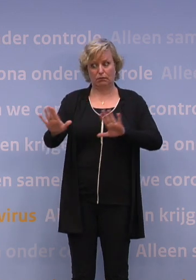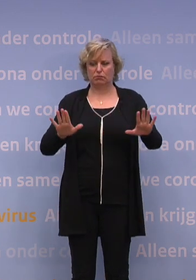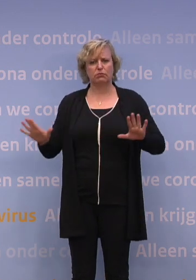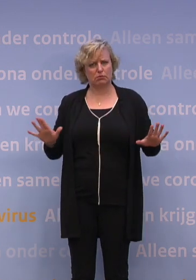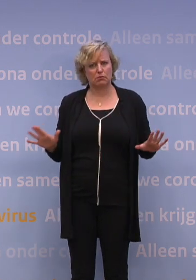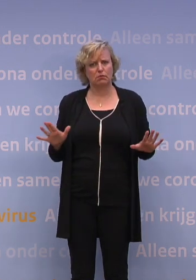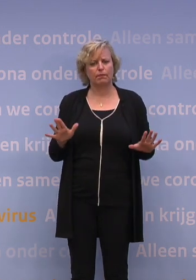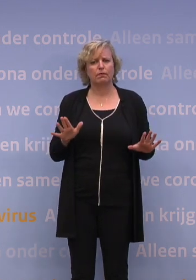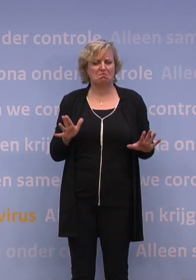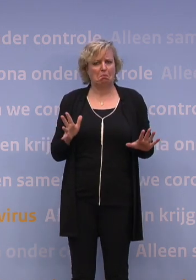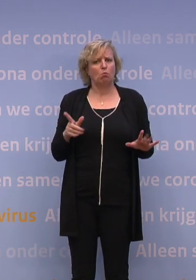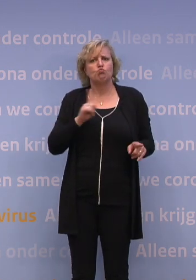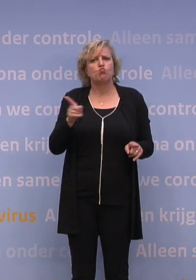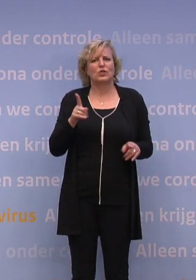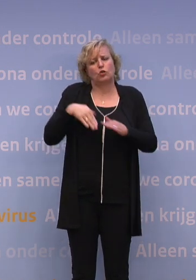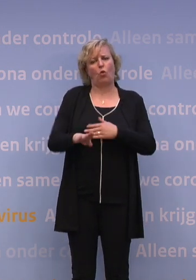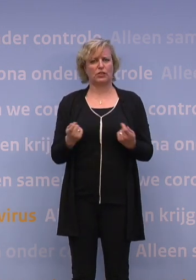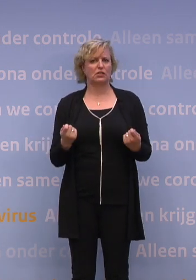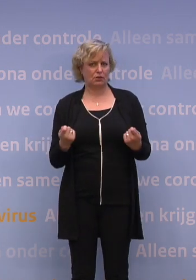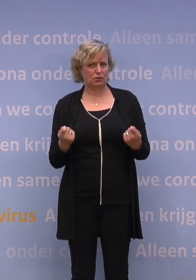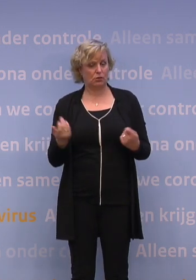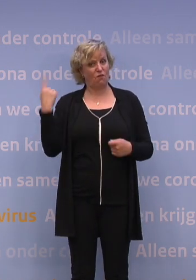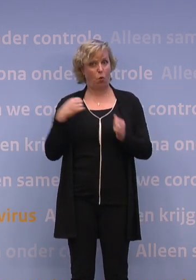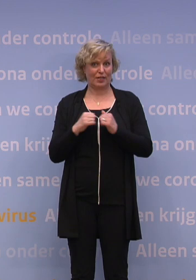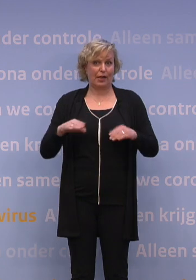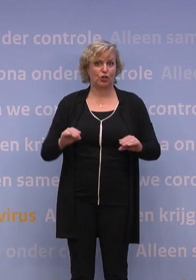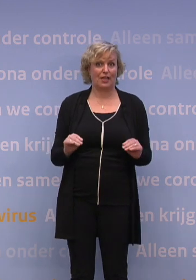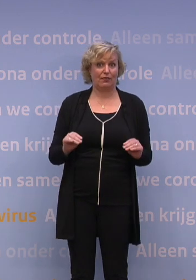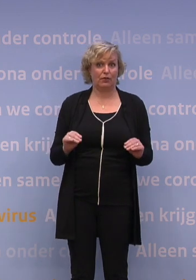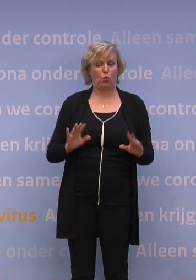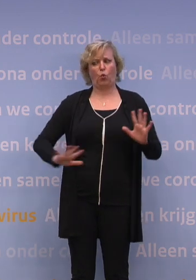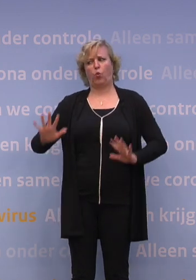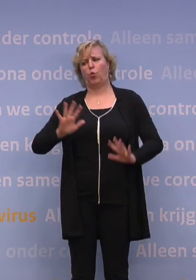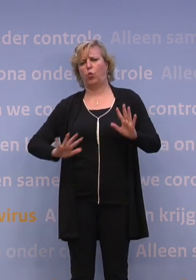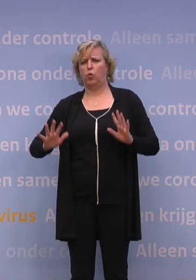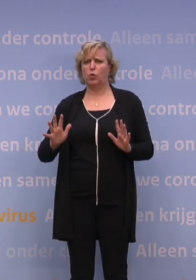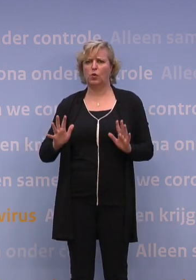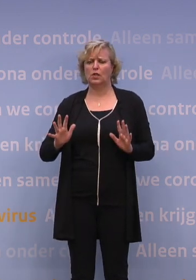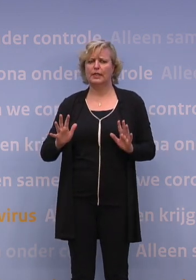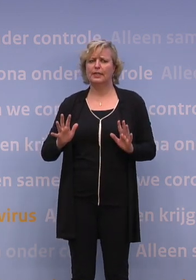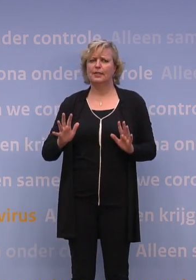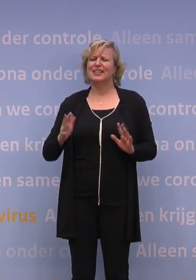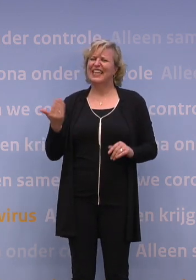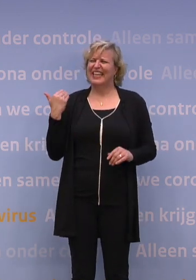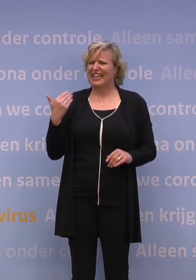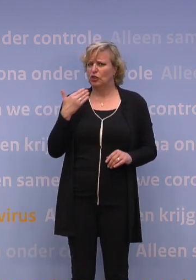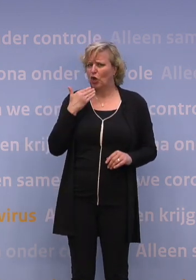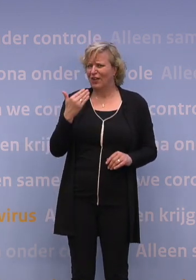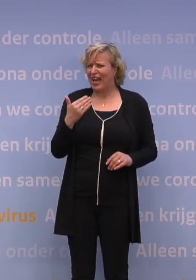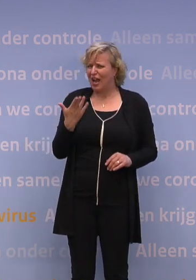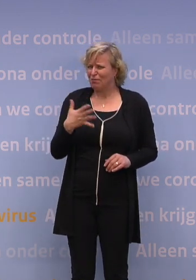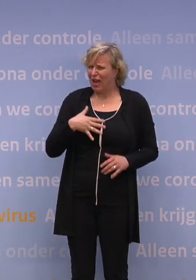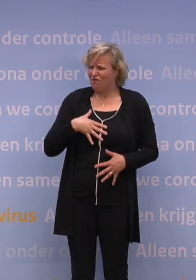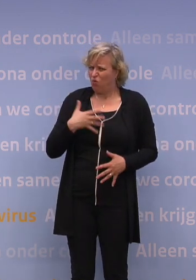vorig jaar zomerwijs is gebeurd. Er werd al even eerder naar gevraagd en ik wil ook niet heel cynisch zijn, maar is het niet toch een heel klein beetje